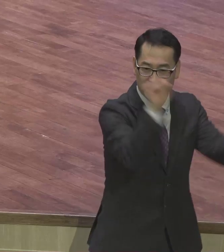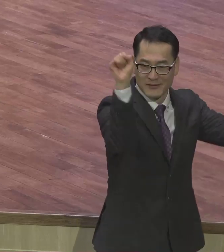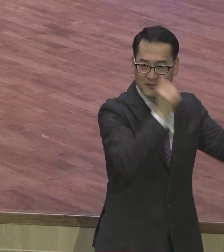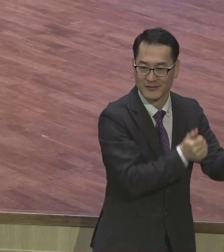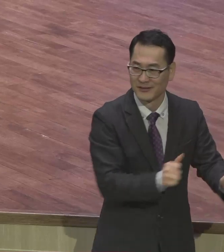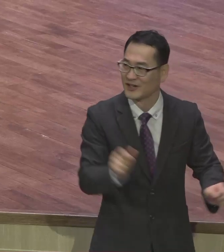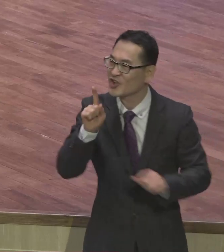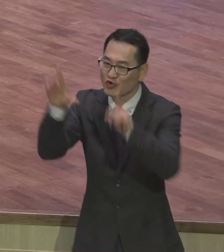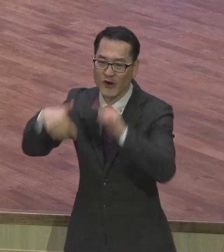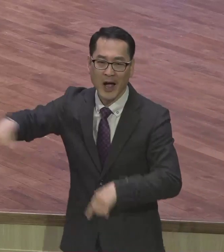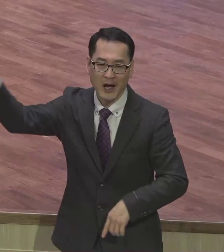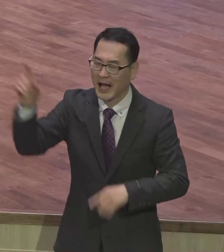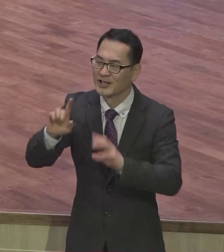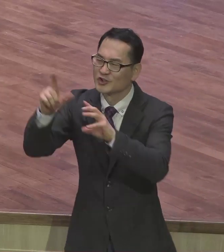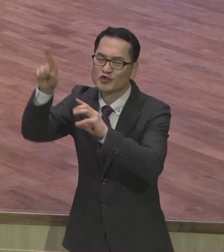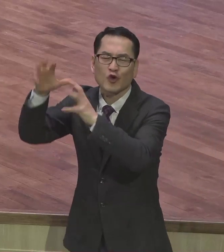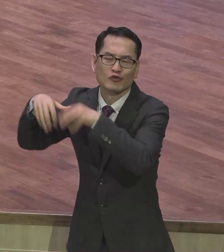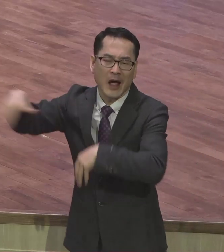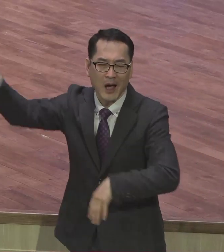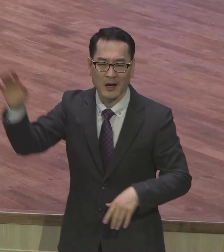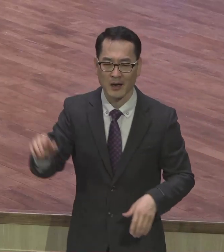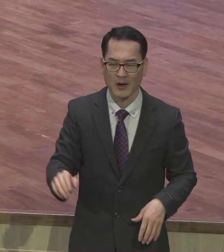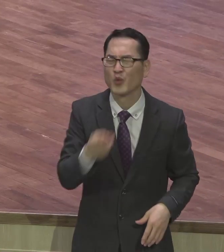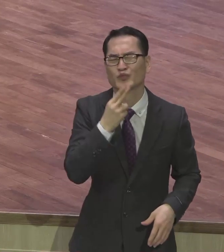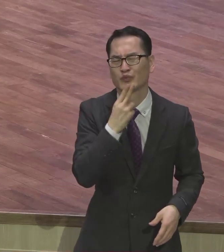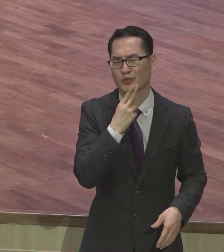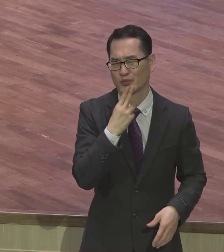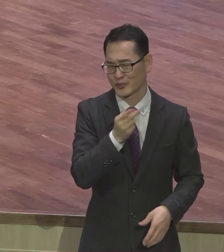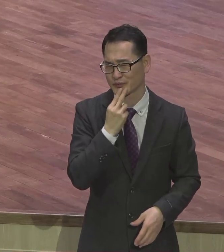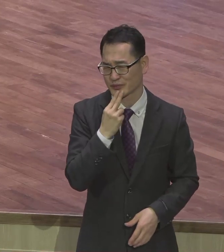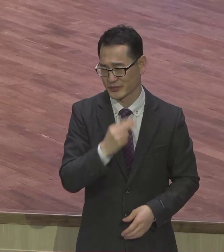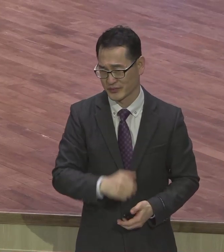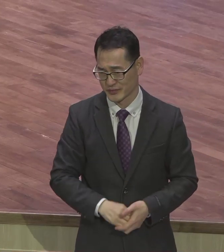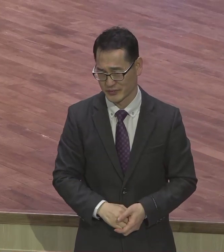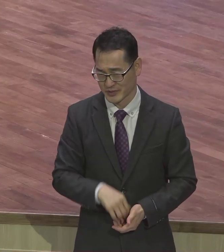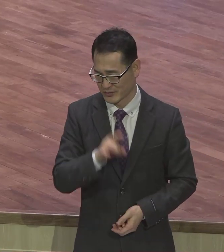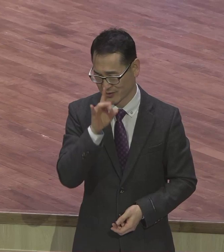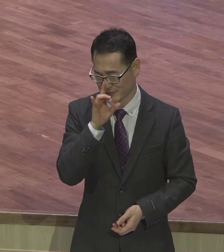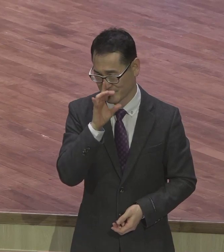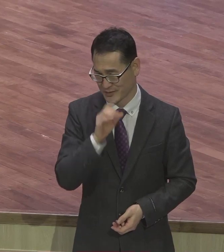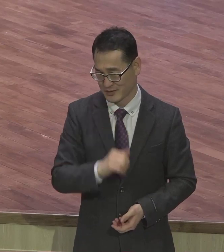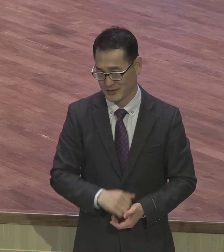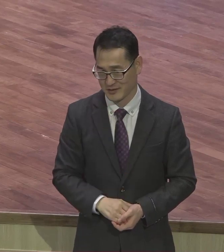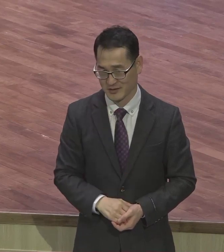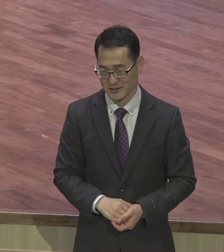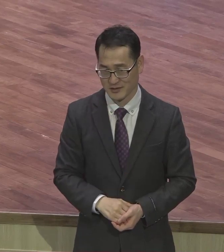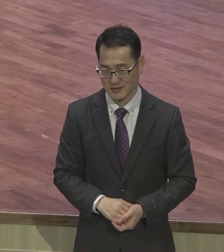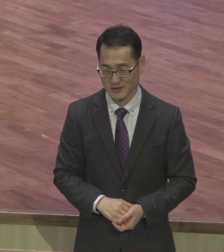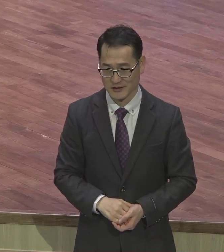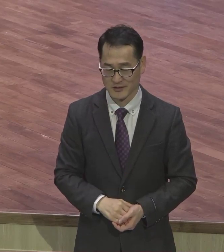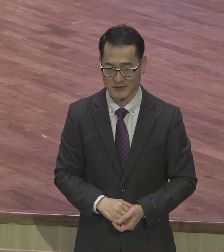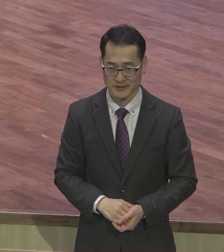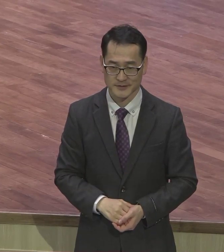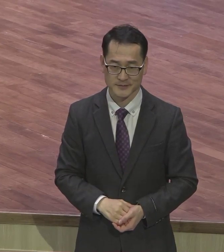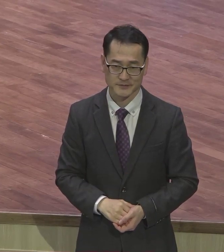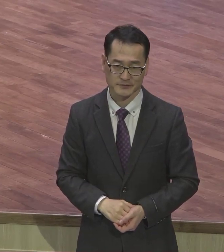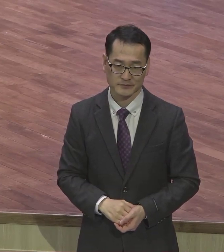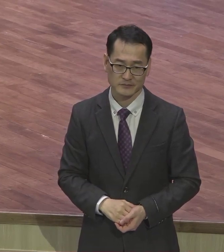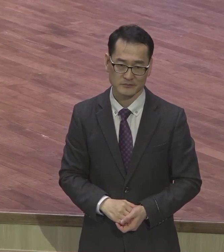유황뿌리 불러 백년 천년단의 영혼이요 이 무수운 이거는요 상상을 초월하는